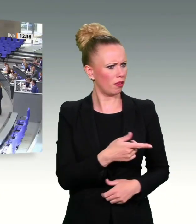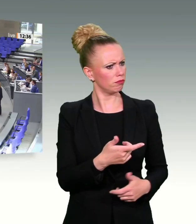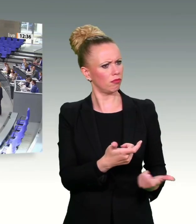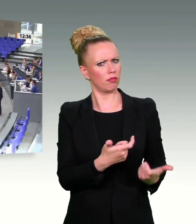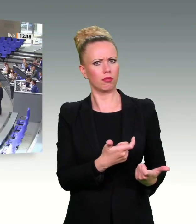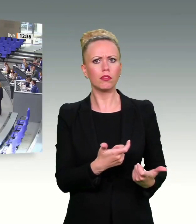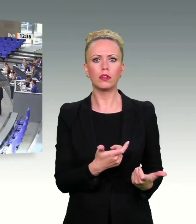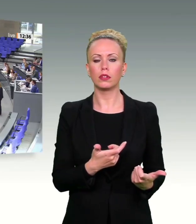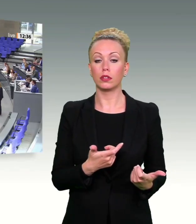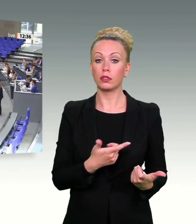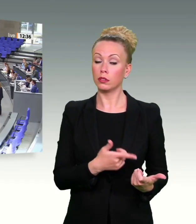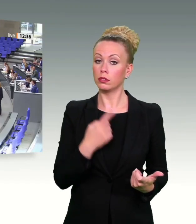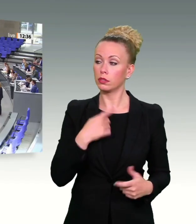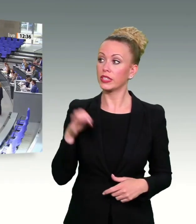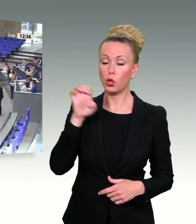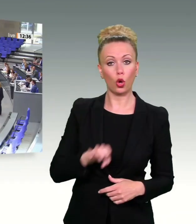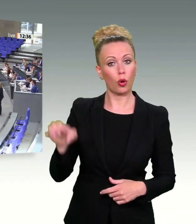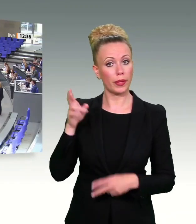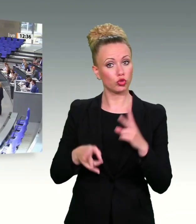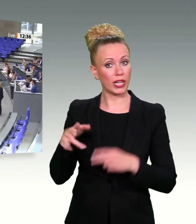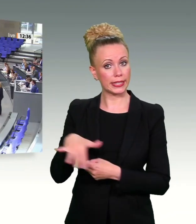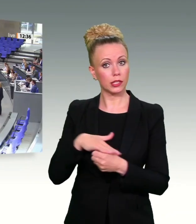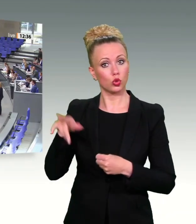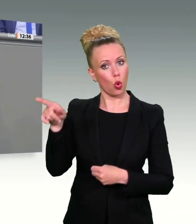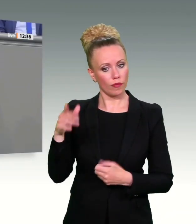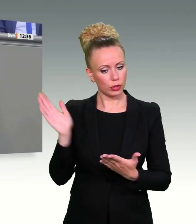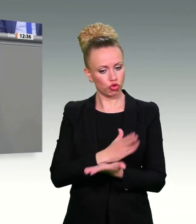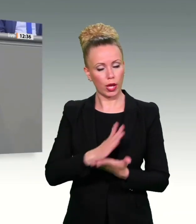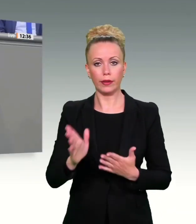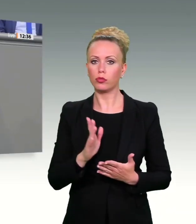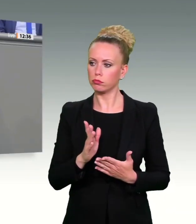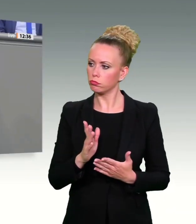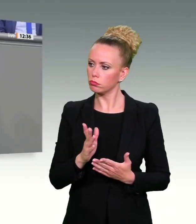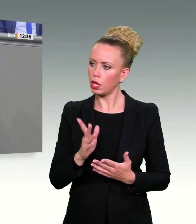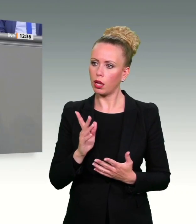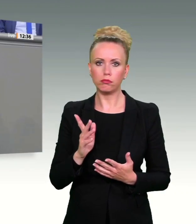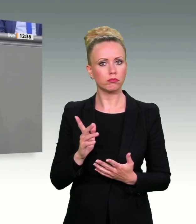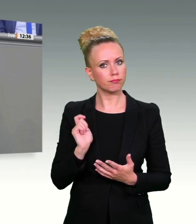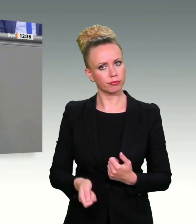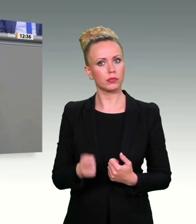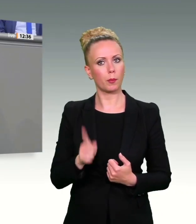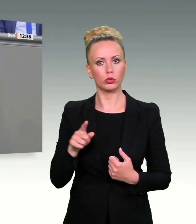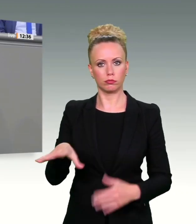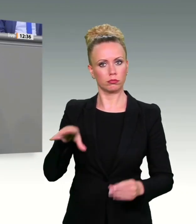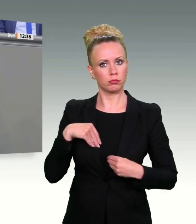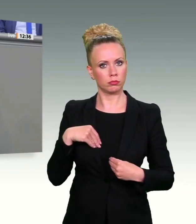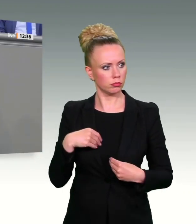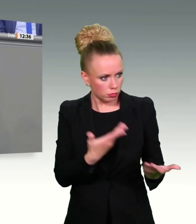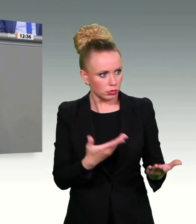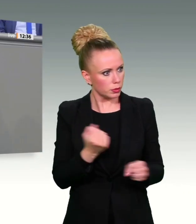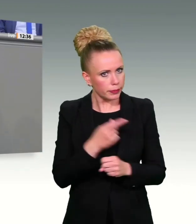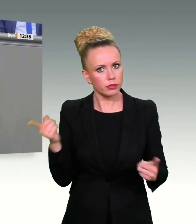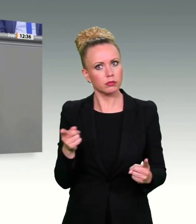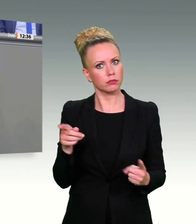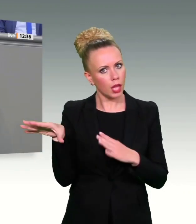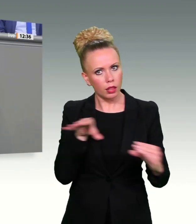Entscheidung des Europäischen Gerichtshofes akzeptieren sollte. Ja, dann akzeptieren Sie die Entscheidung und machen Sie Gebrauch